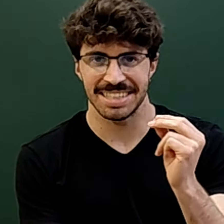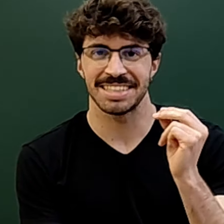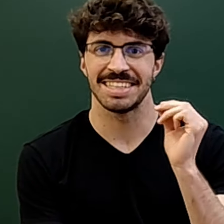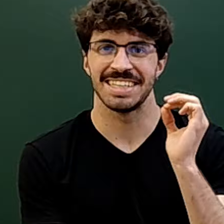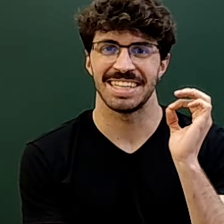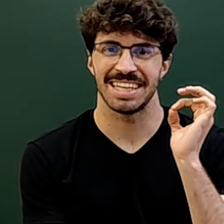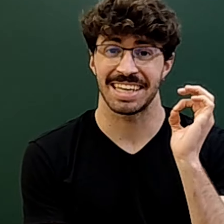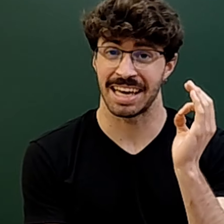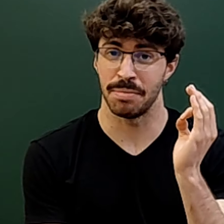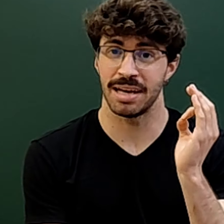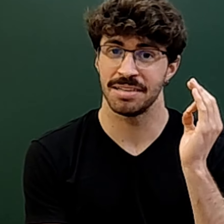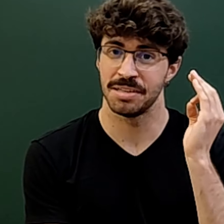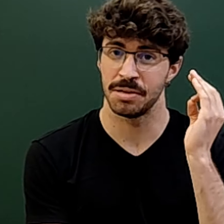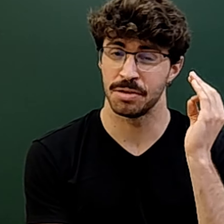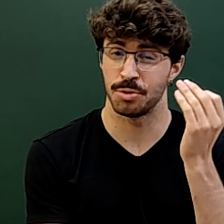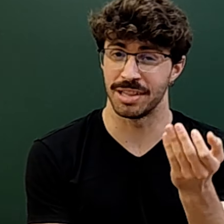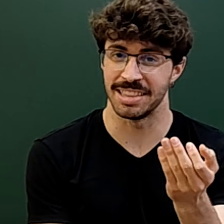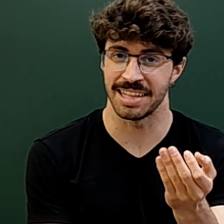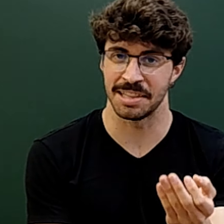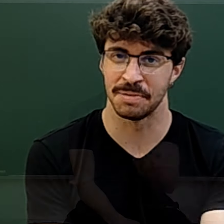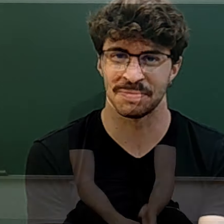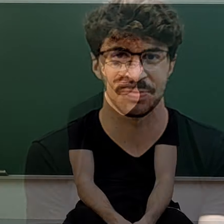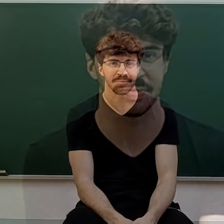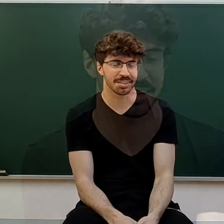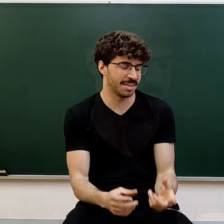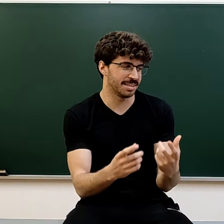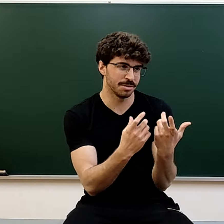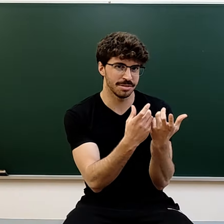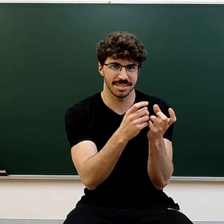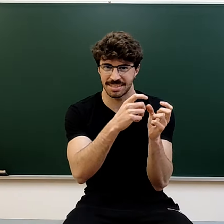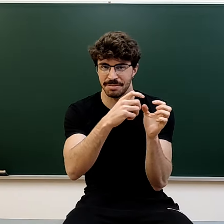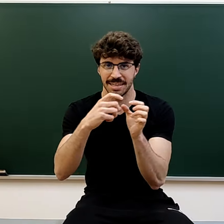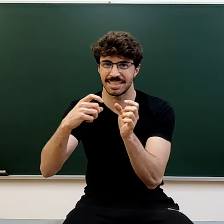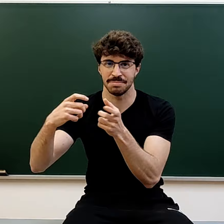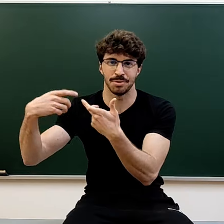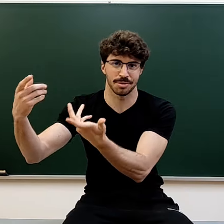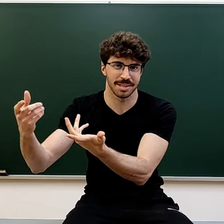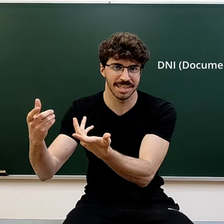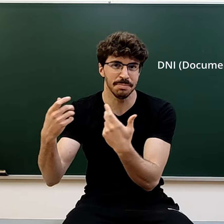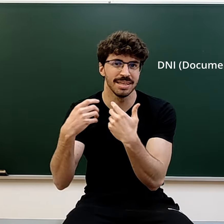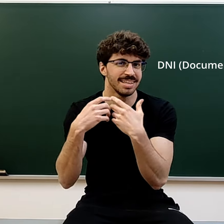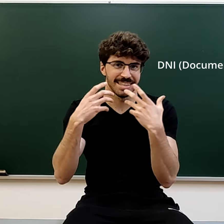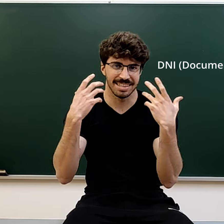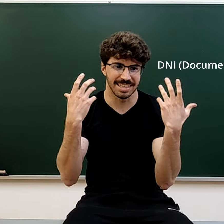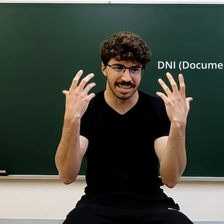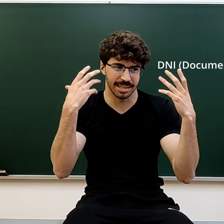Tienes que cambiar tu identidad. Y no es que vayas a por otro DNI ni que